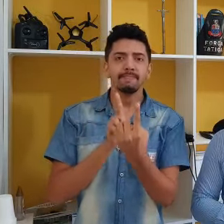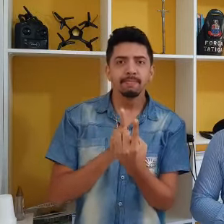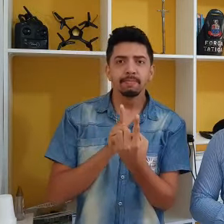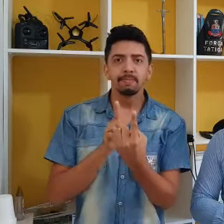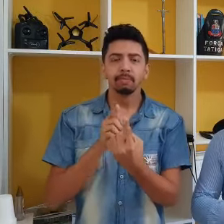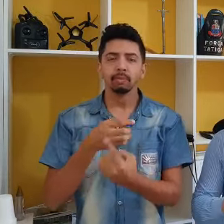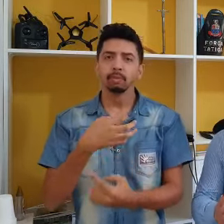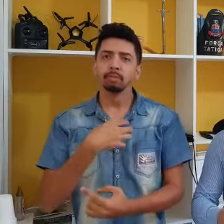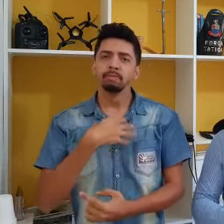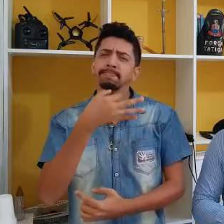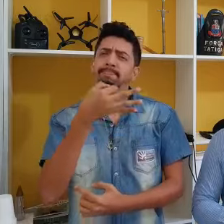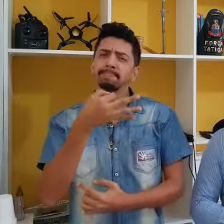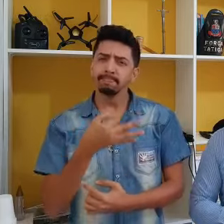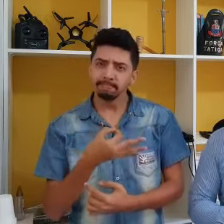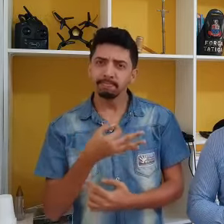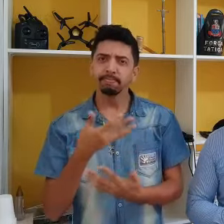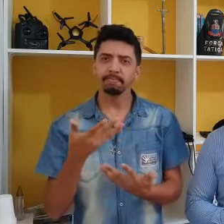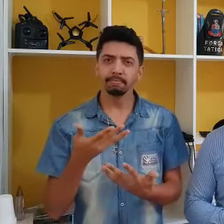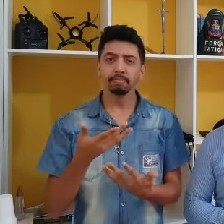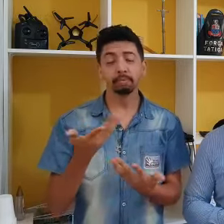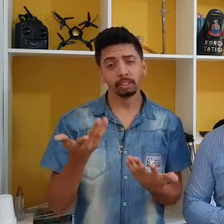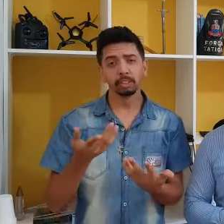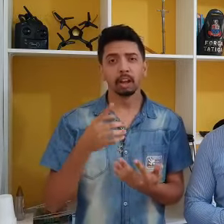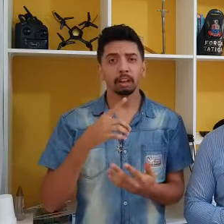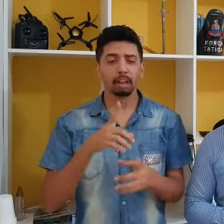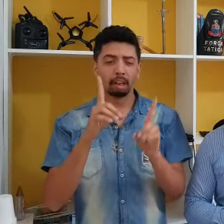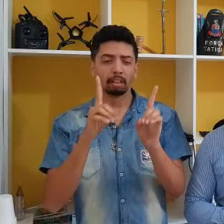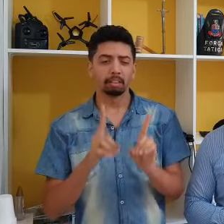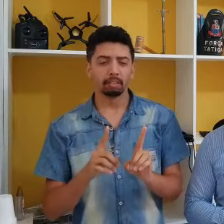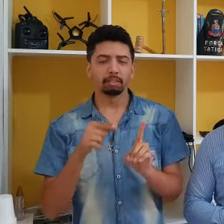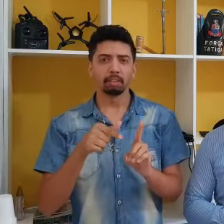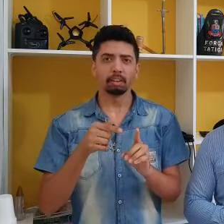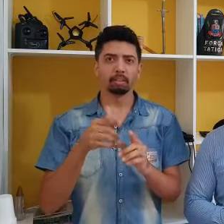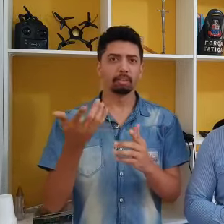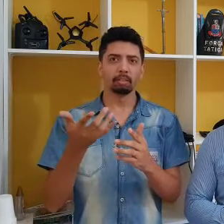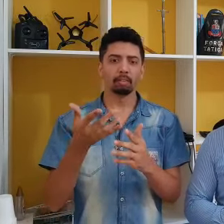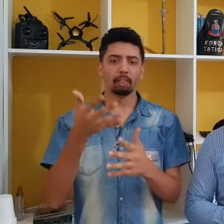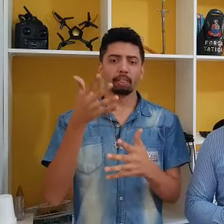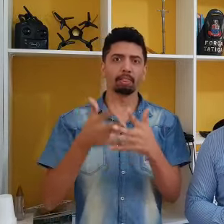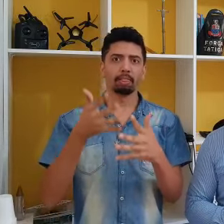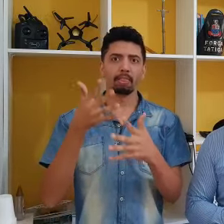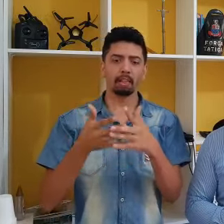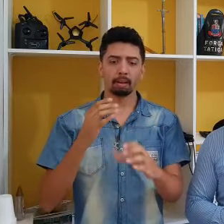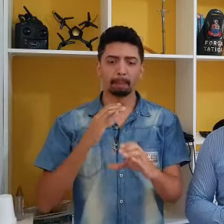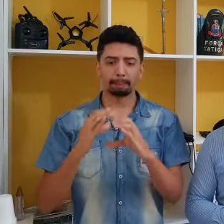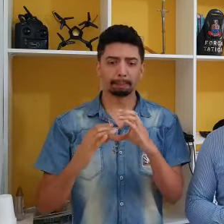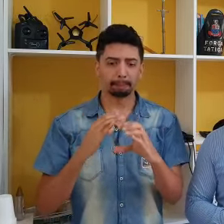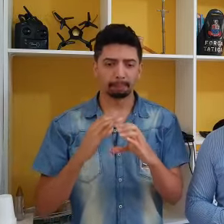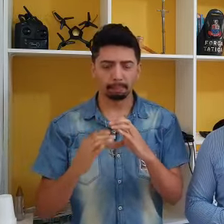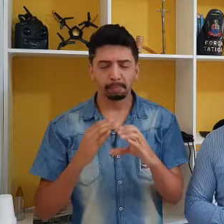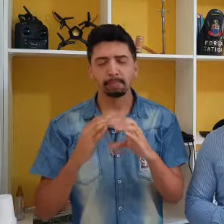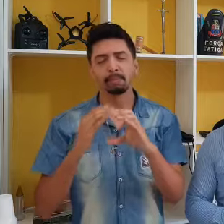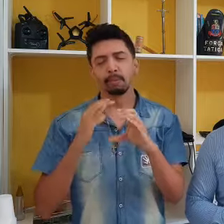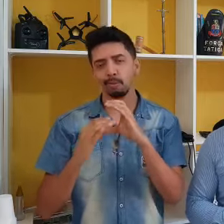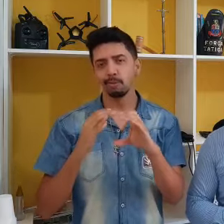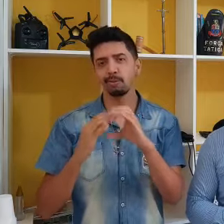e essa deficiência não seja um impeditivo na comunicação entre o agente de segurança e o surdo.